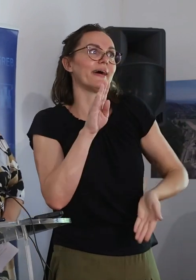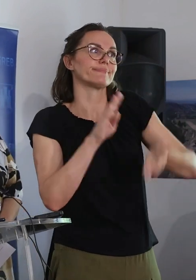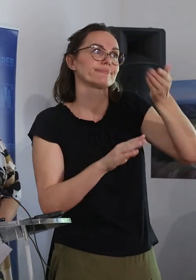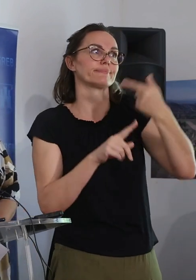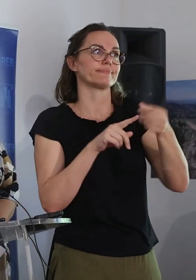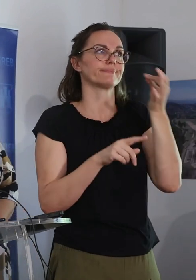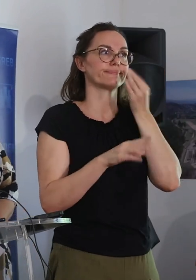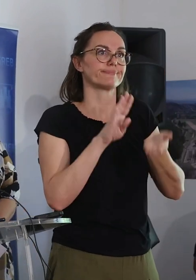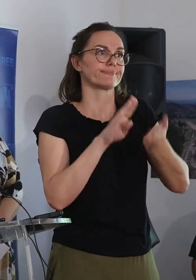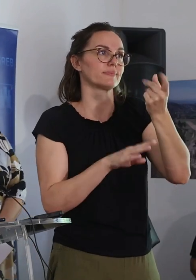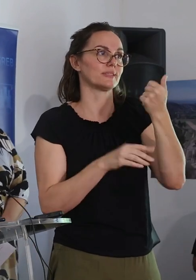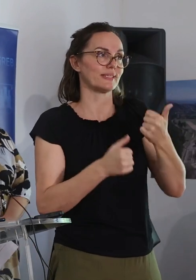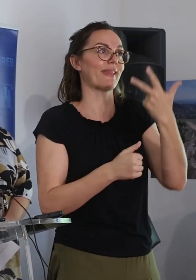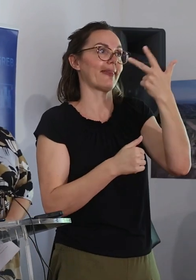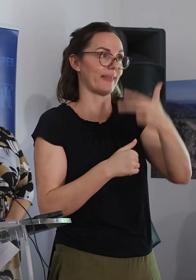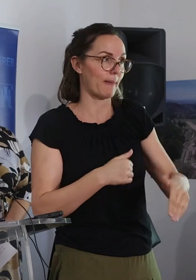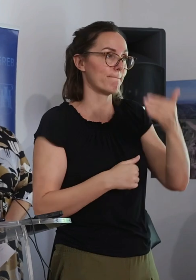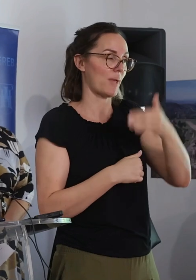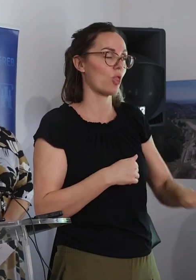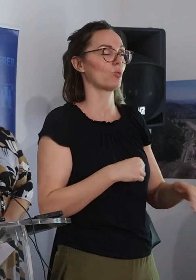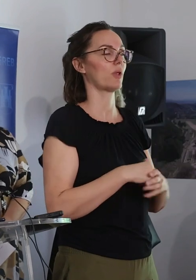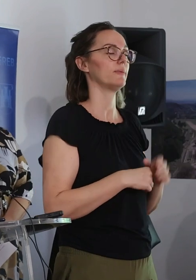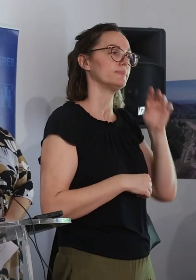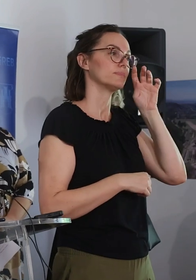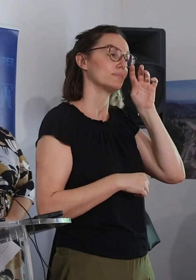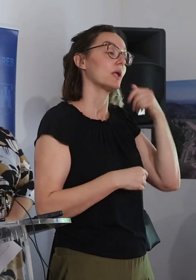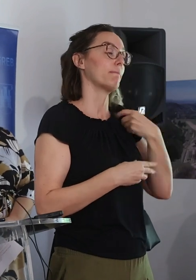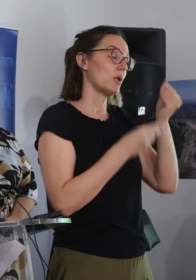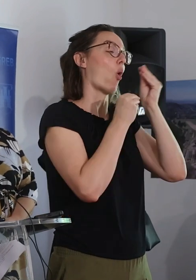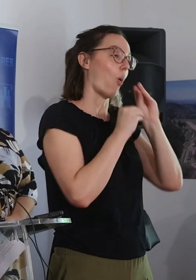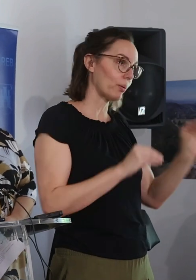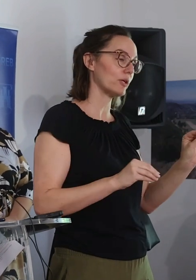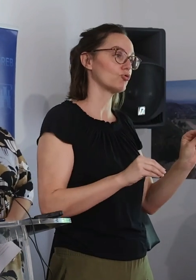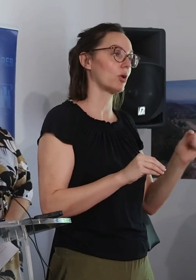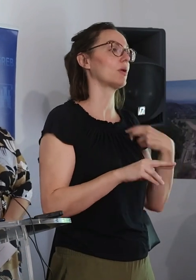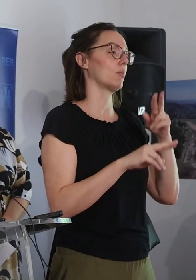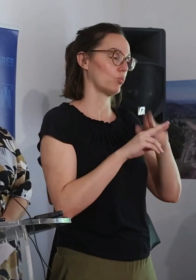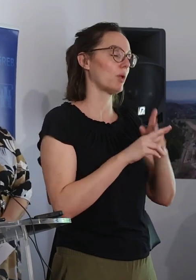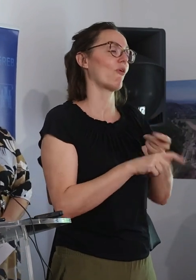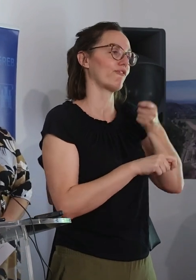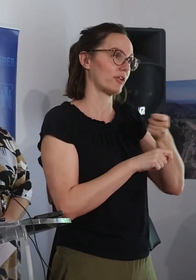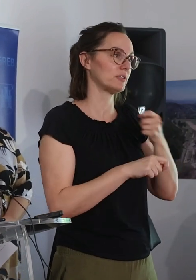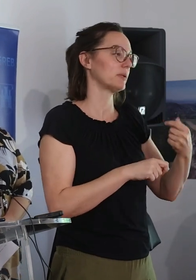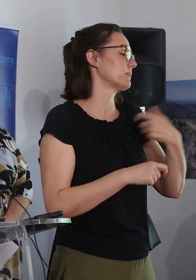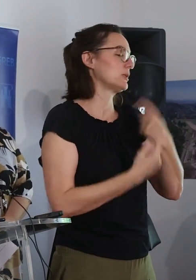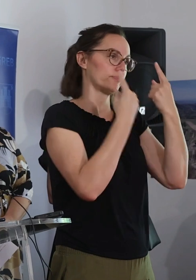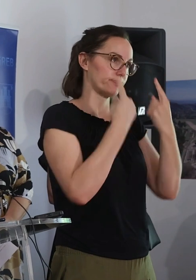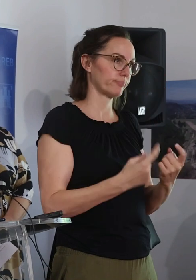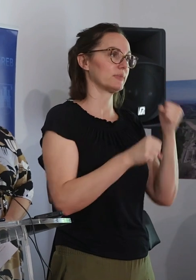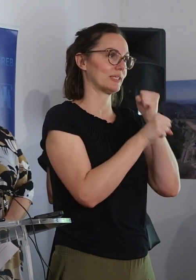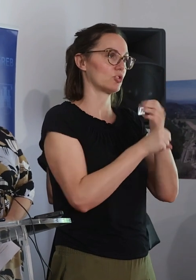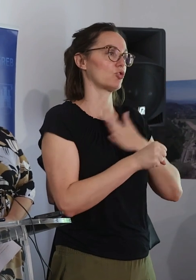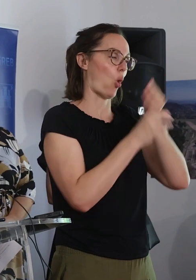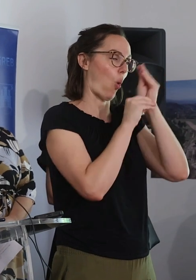Tako da u svakom slučaju obećali smo to da ćemo financirati iz gradskog proračuna u potpornosti i pri tome stojim.